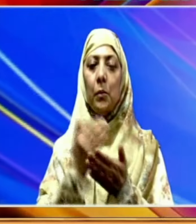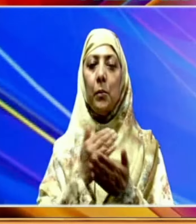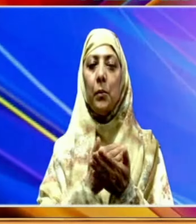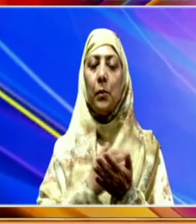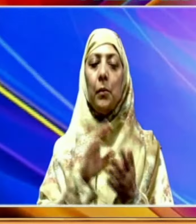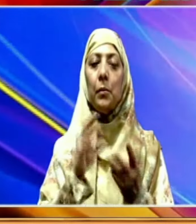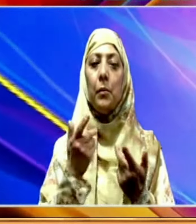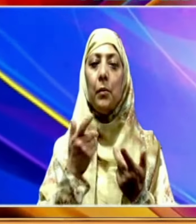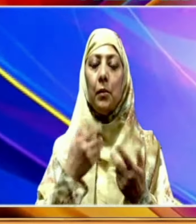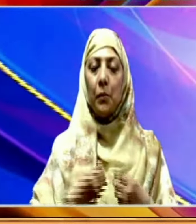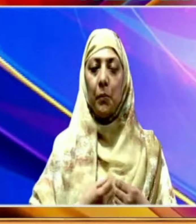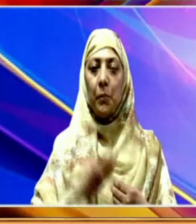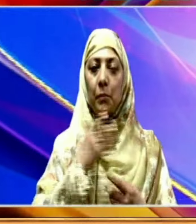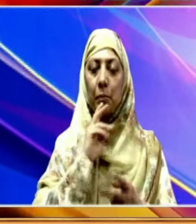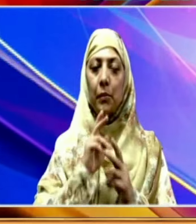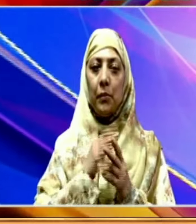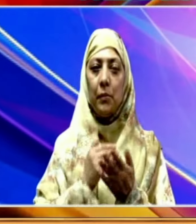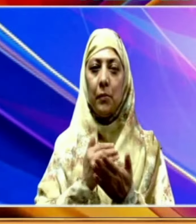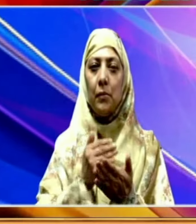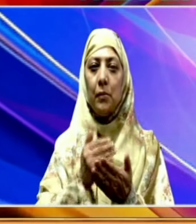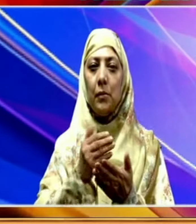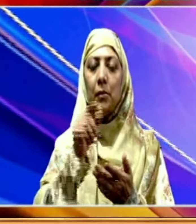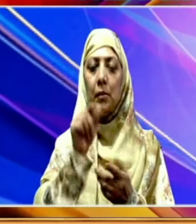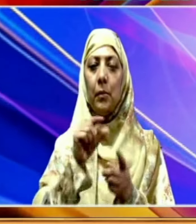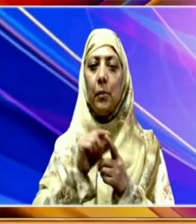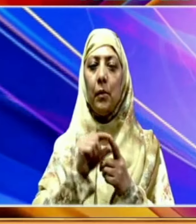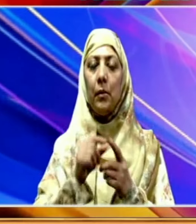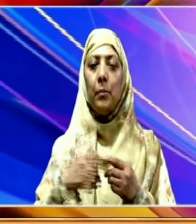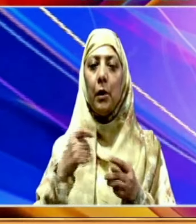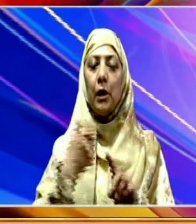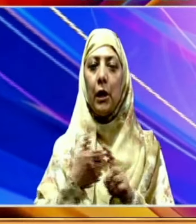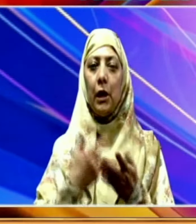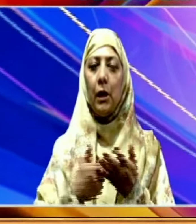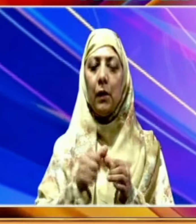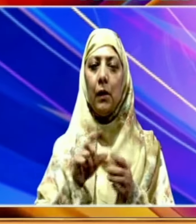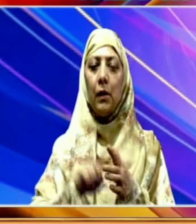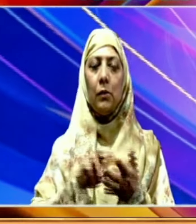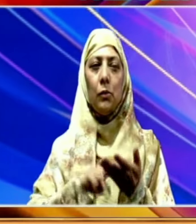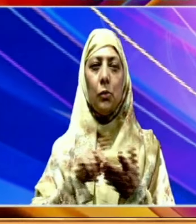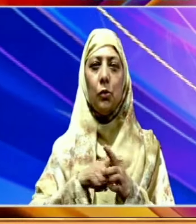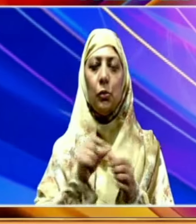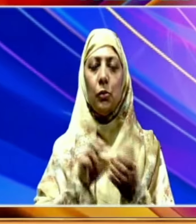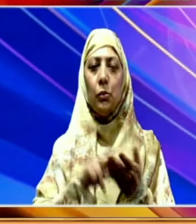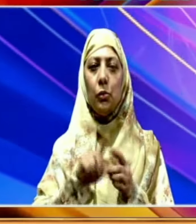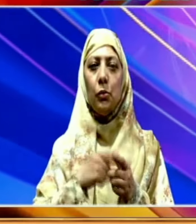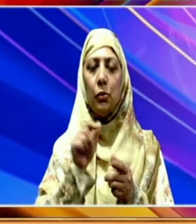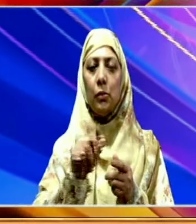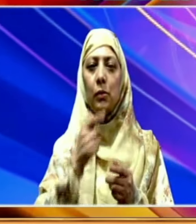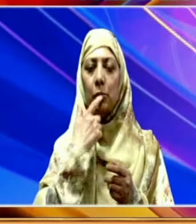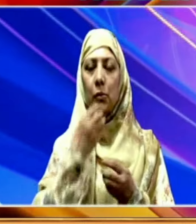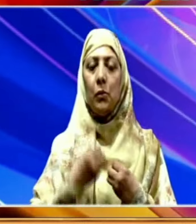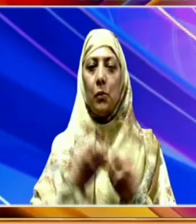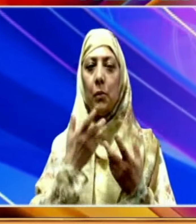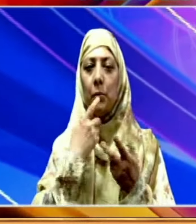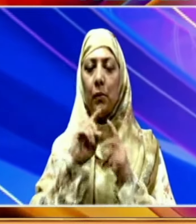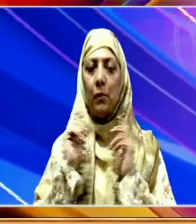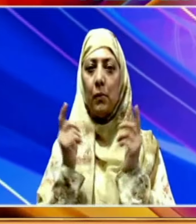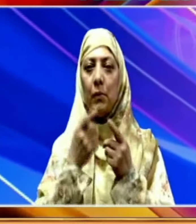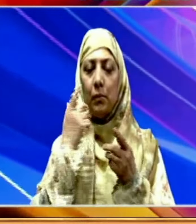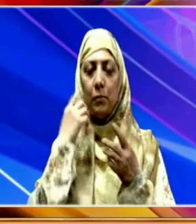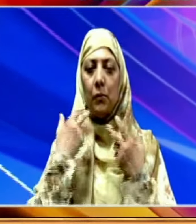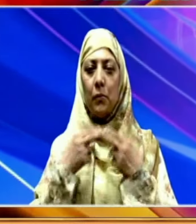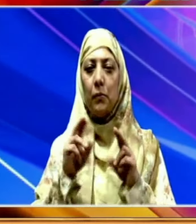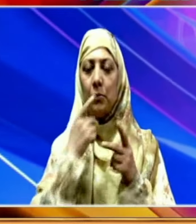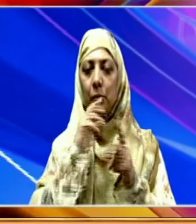کاروائی خوش اسلوبی سے جاری رہے پارلیمنی امون کے وزیر کرن رجوجو نے کہا کہ حکومت کسی بھی معاملے پر خلے دل سے بحث مواز کے لیے